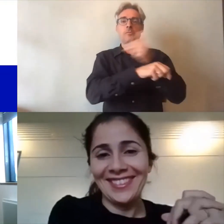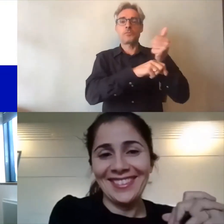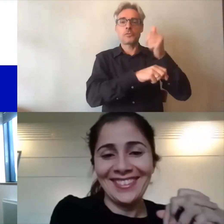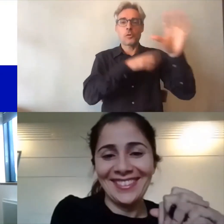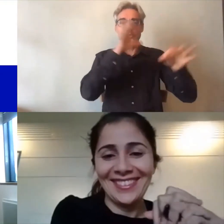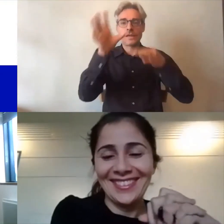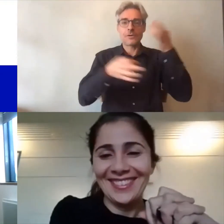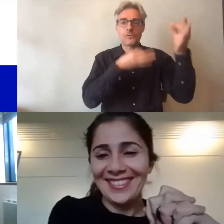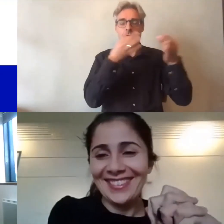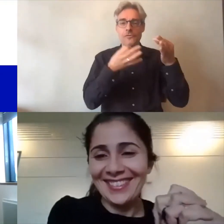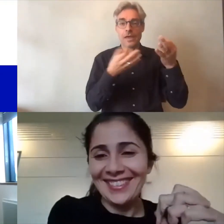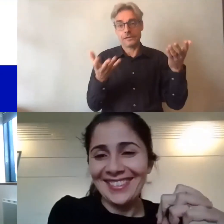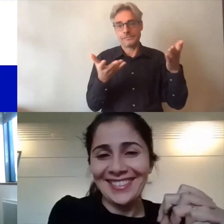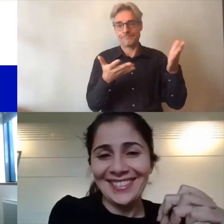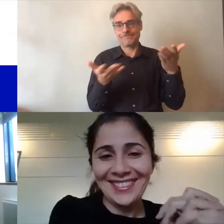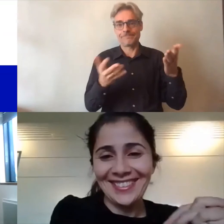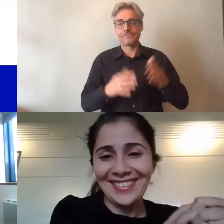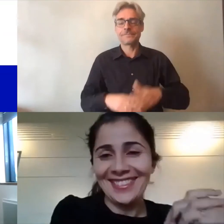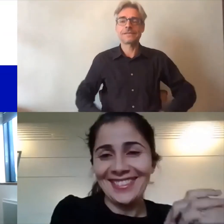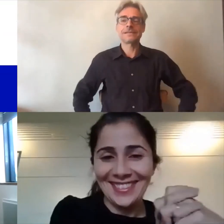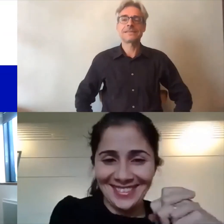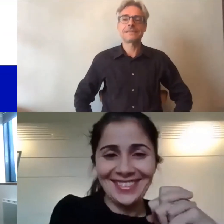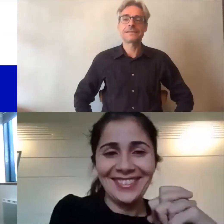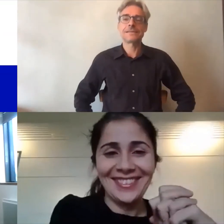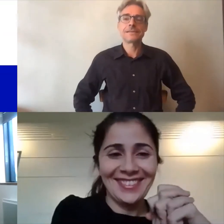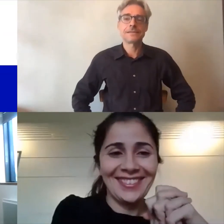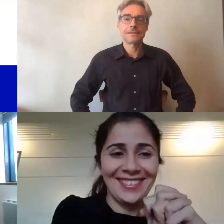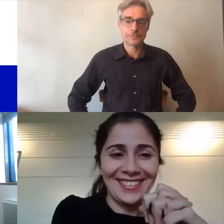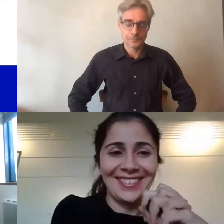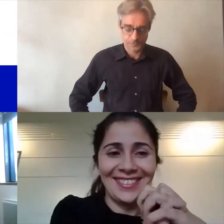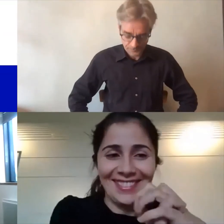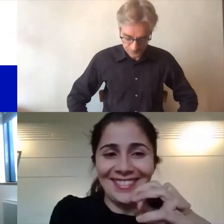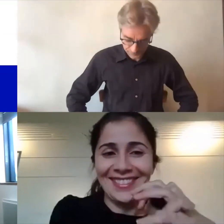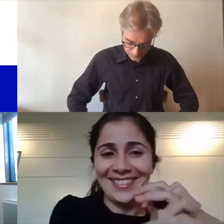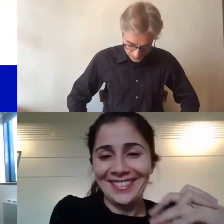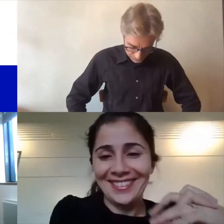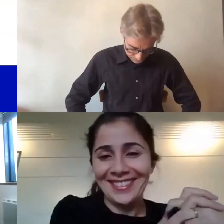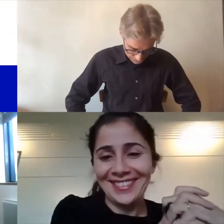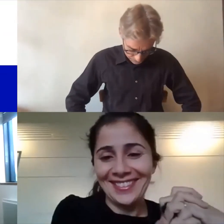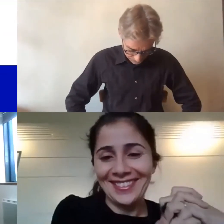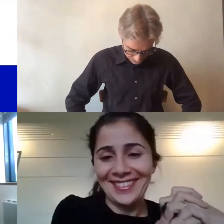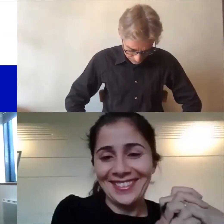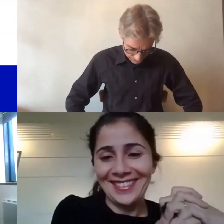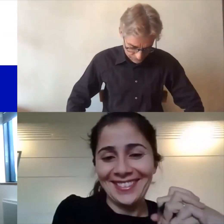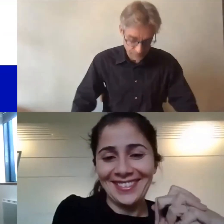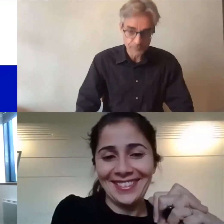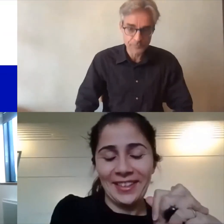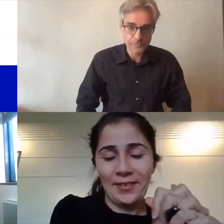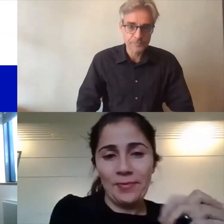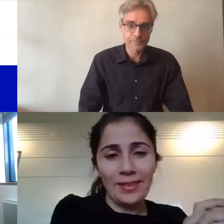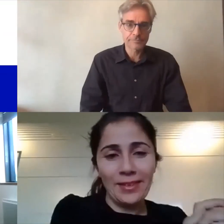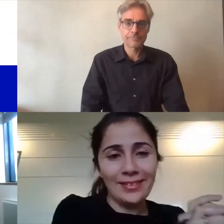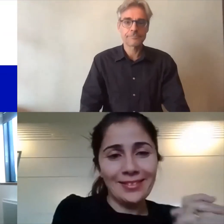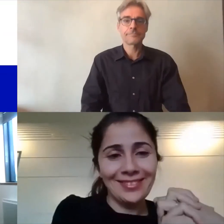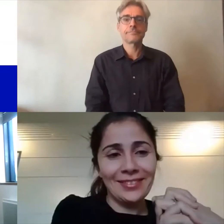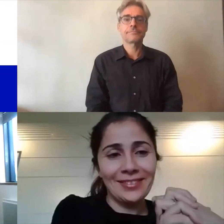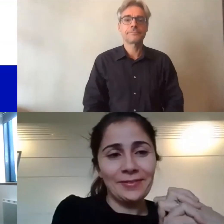qui n'est pas dans son bureau elle est dans son bureau professionnel et non pas dans son bureau à la GEPHIP Donc présidente c'est une grande première